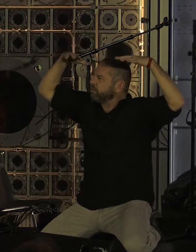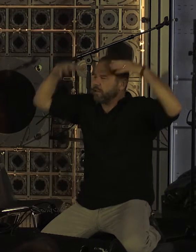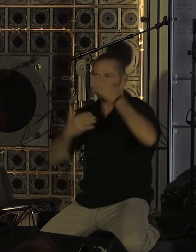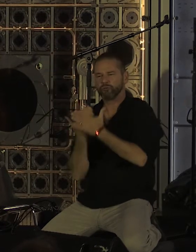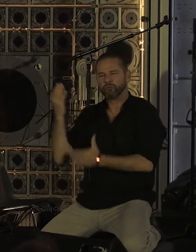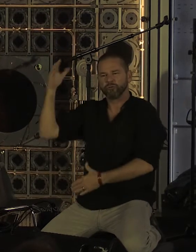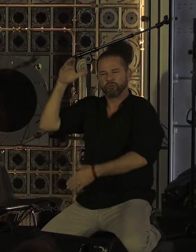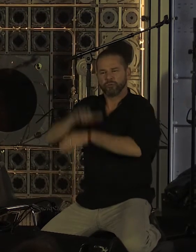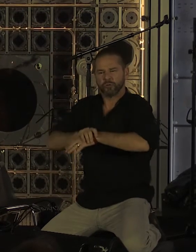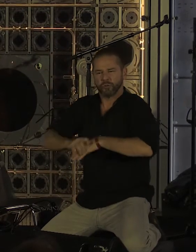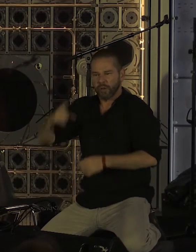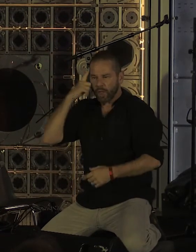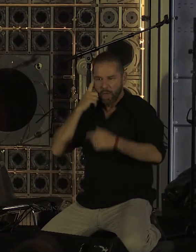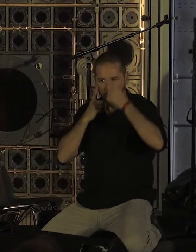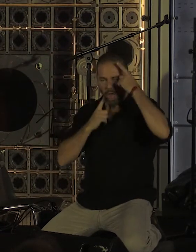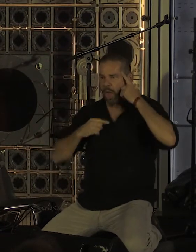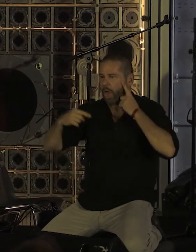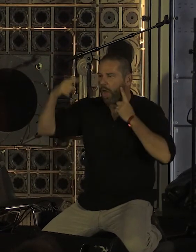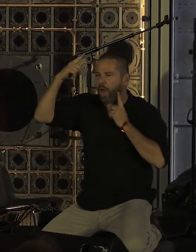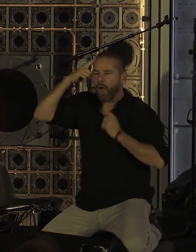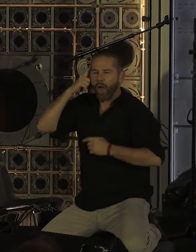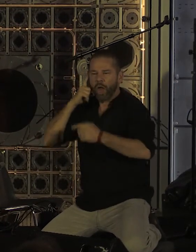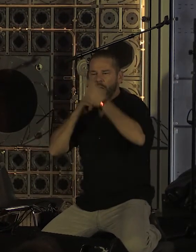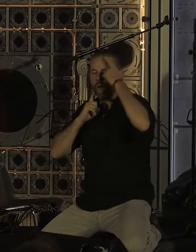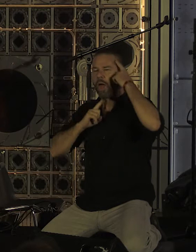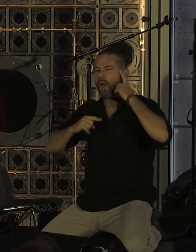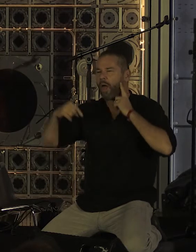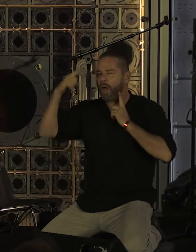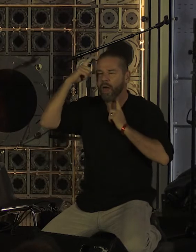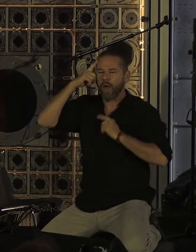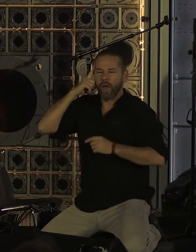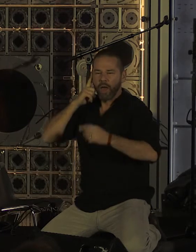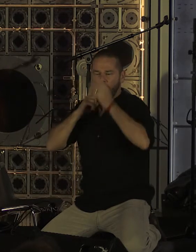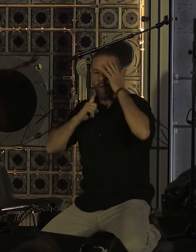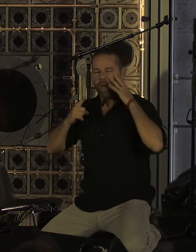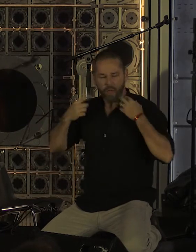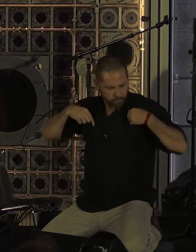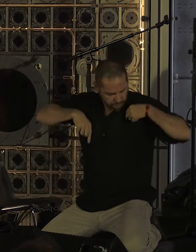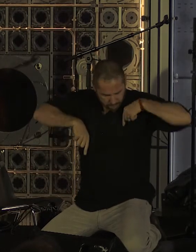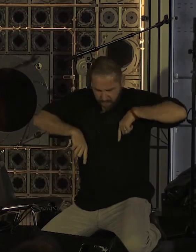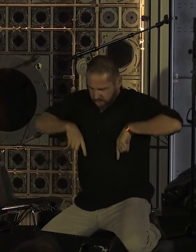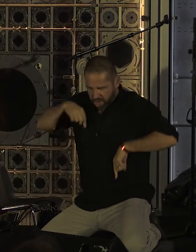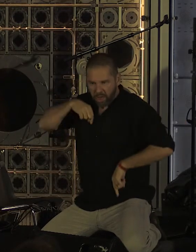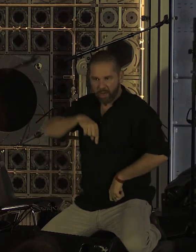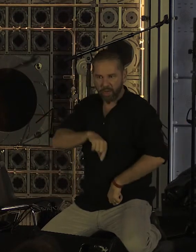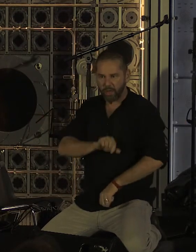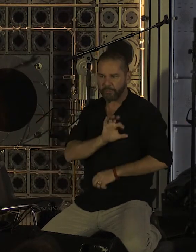Telle que nous goûtons dans l'aimou La douceur salée de nos peaux perlées Après le tumulte des rues